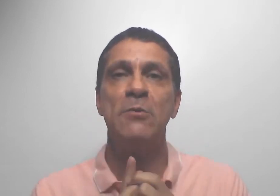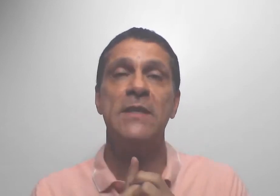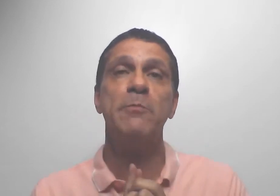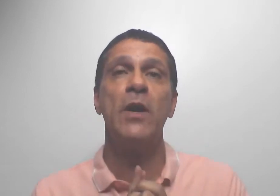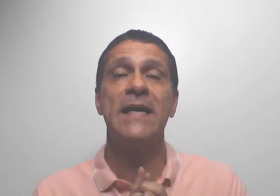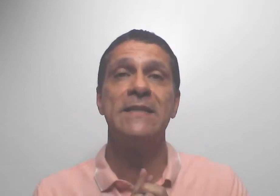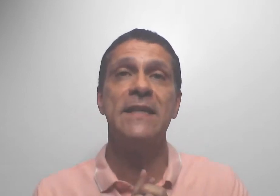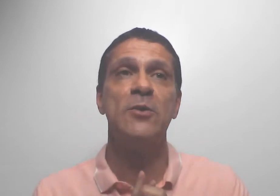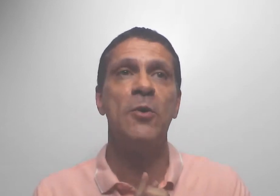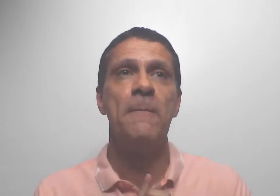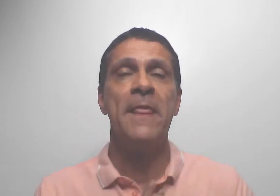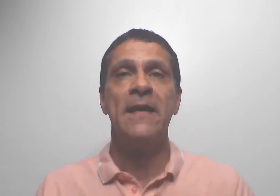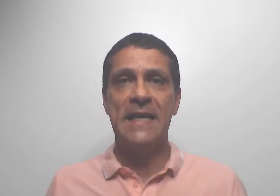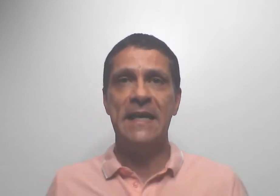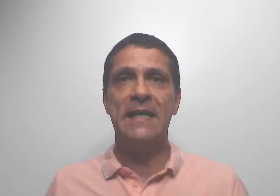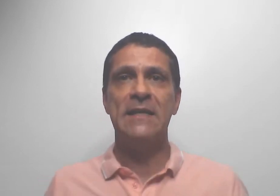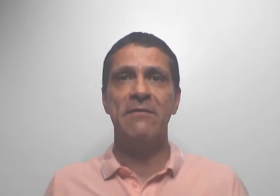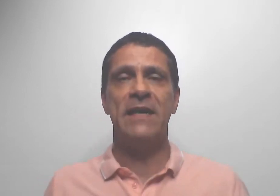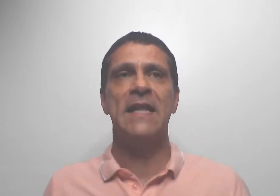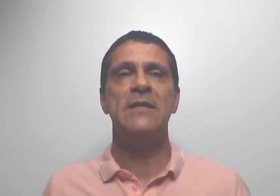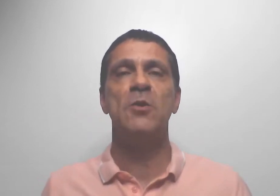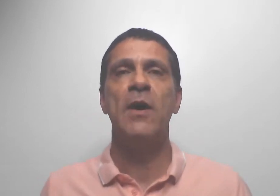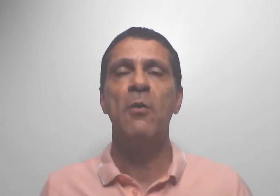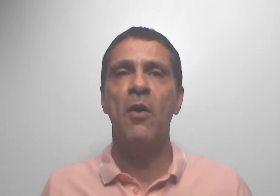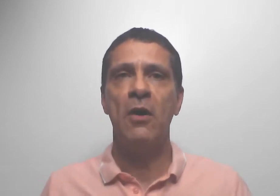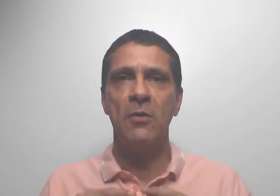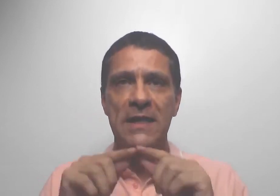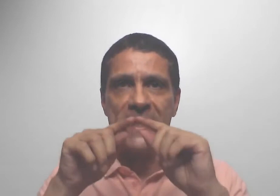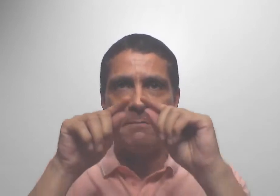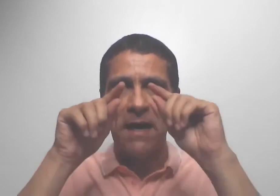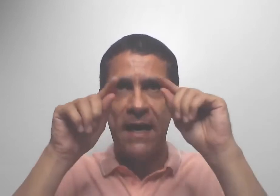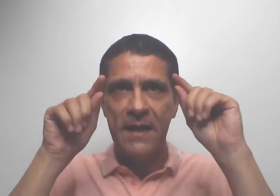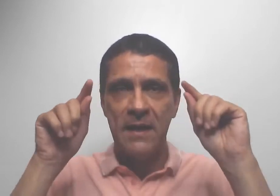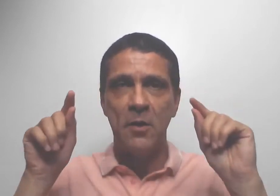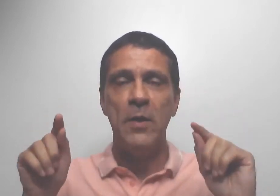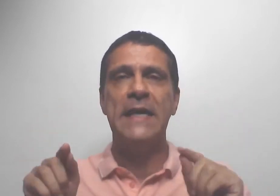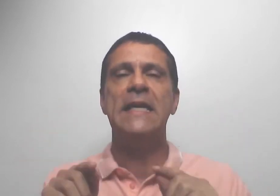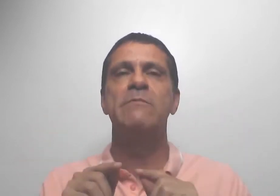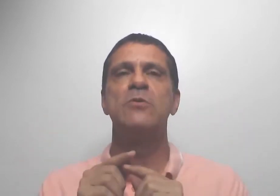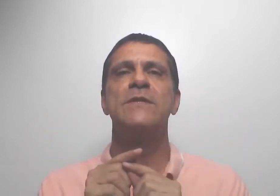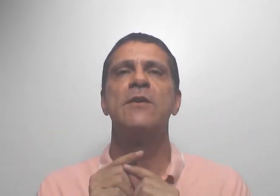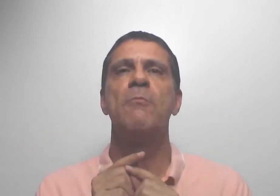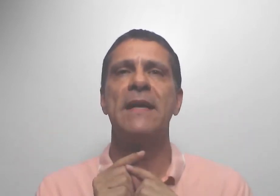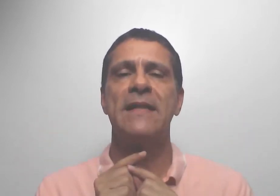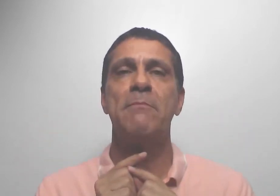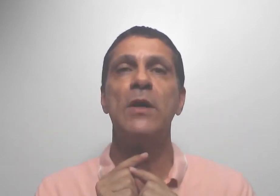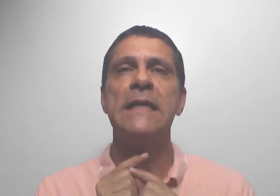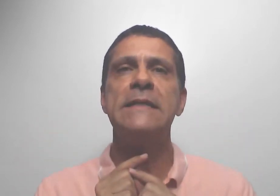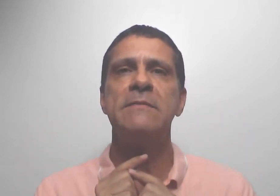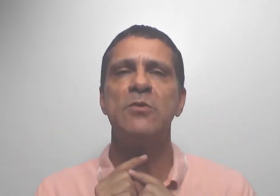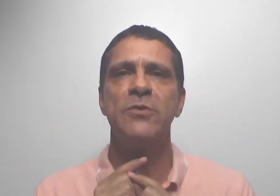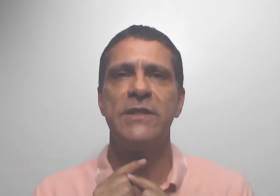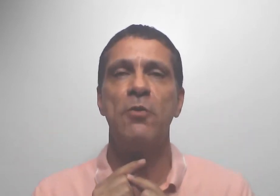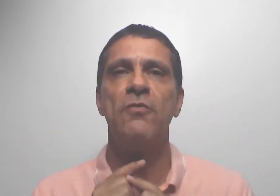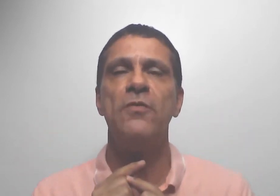tem o triplo aquecedor, que ele, na verdade, não é um órgão. Ele trabalha o equilíbrio do seu metabolismo, do seu